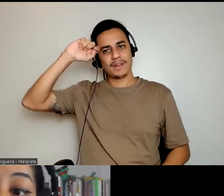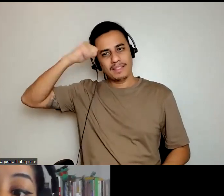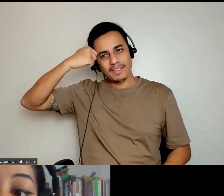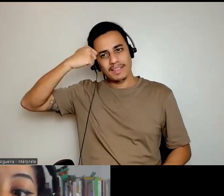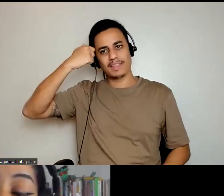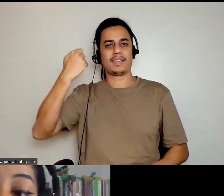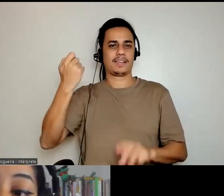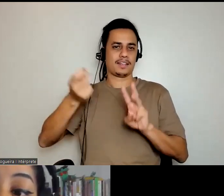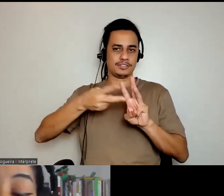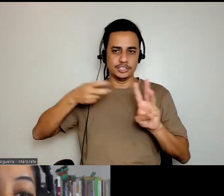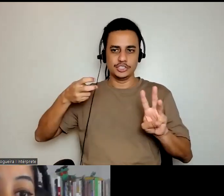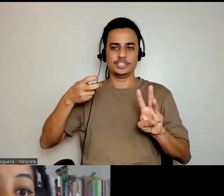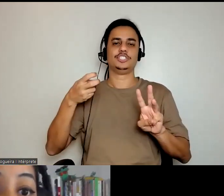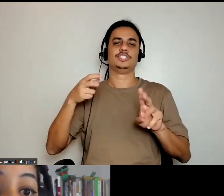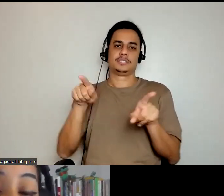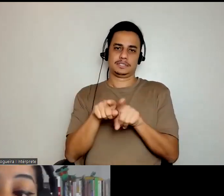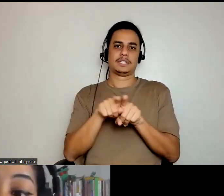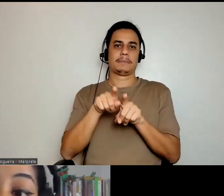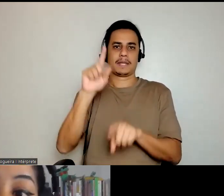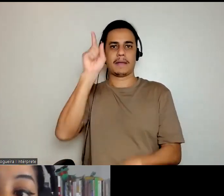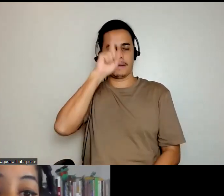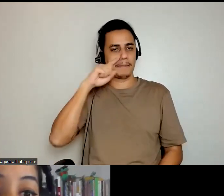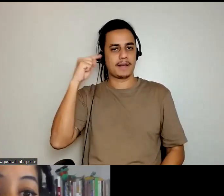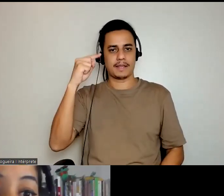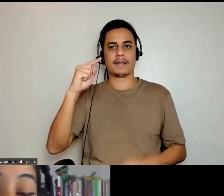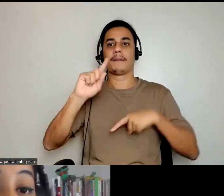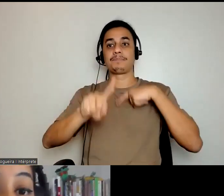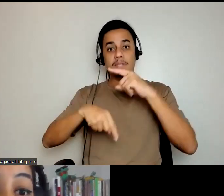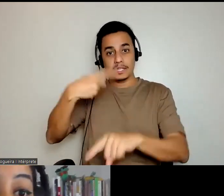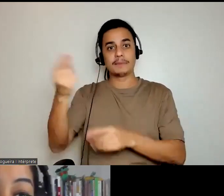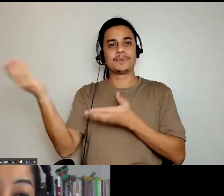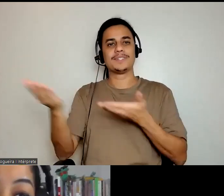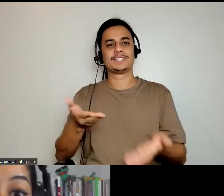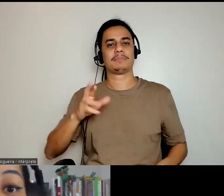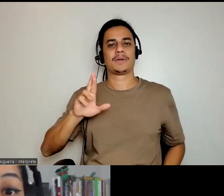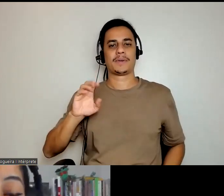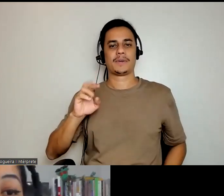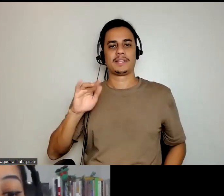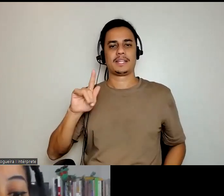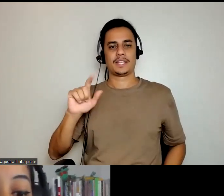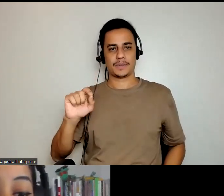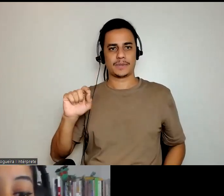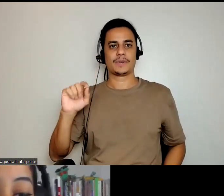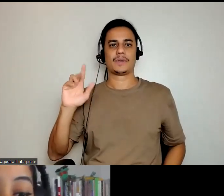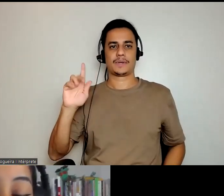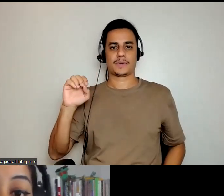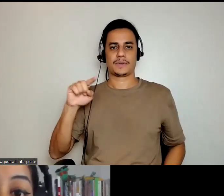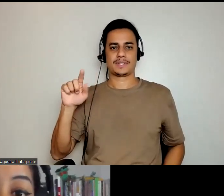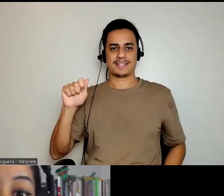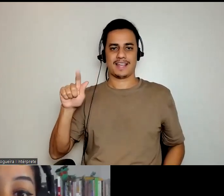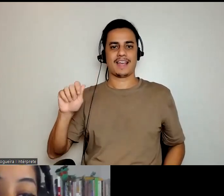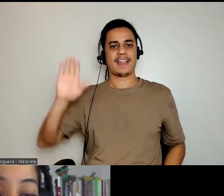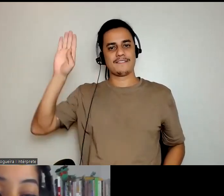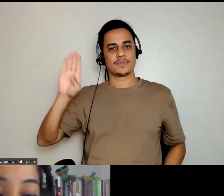indígena e amarela. E aí, logo em seguida, a gente chamou o Rodrigo Gonzaga que levantou a mão para fazer uma pergunta.